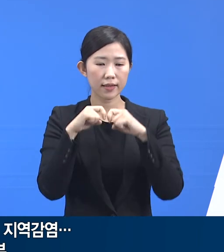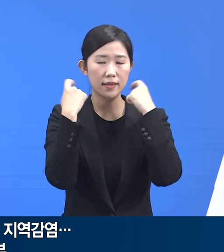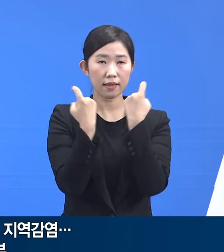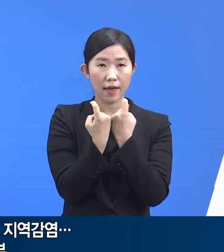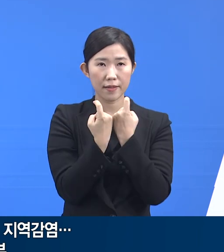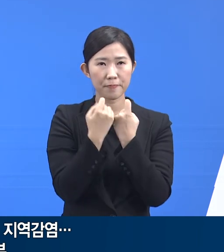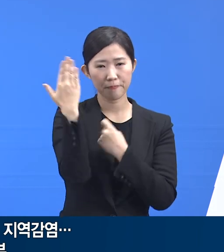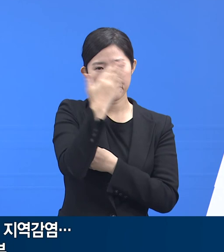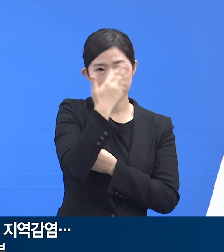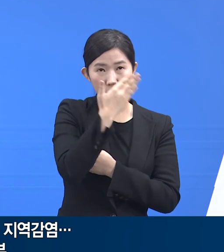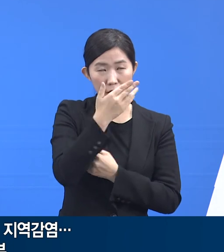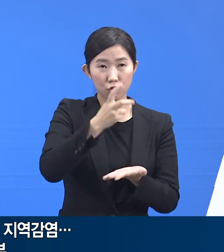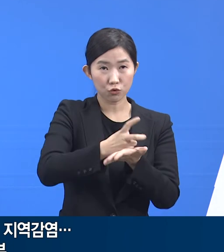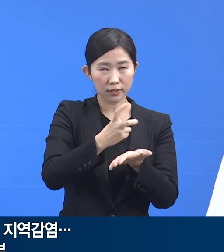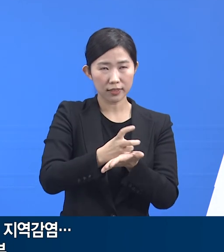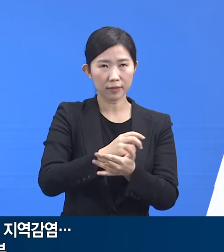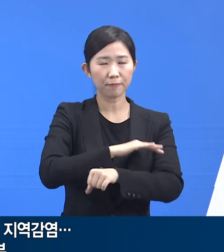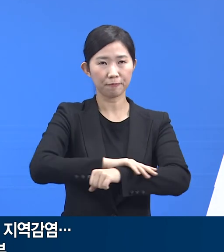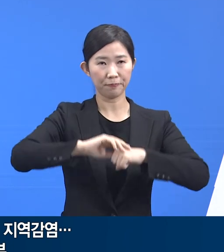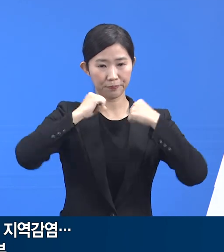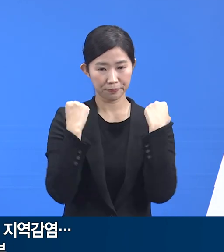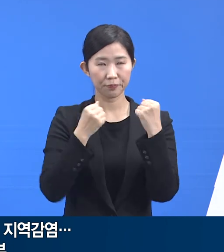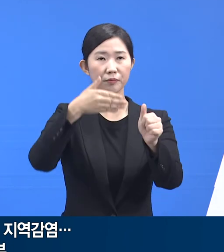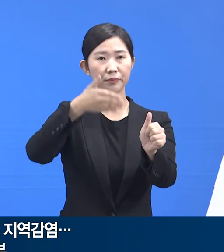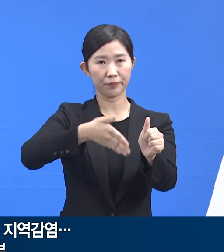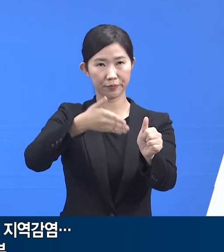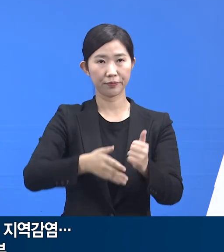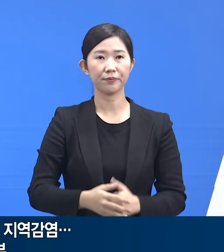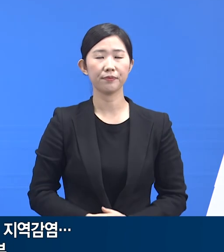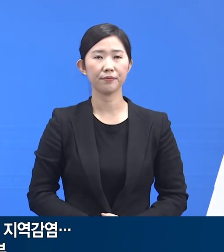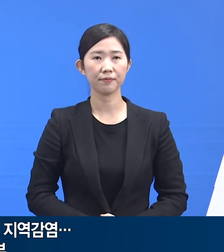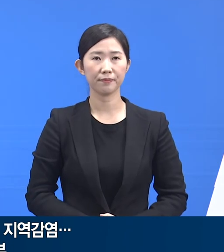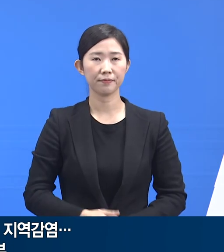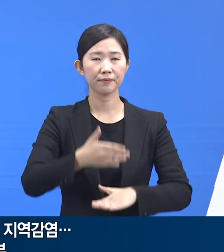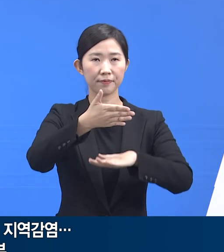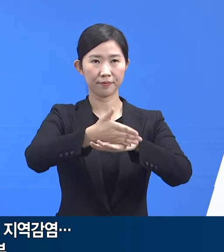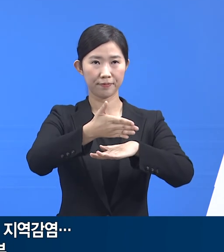위생수칙을 지켜주실 것을 다시 한번 당부드립니다. 감사합니다.